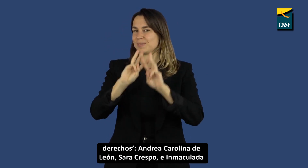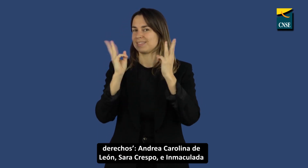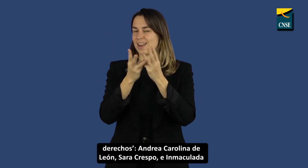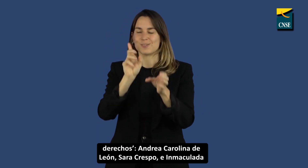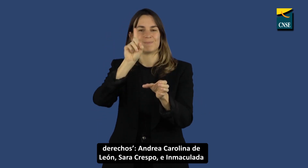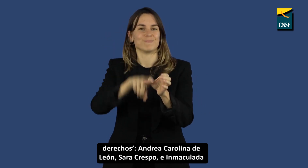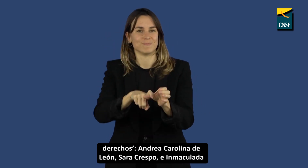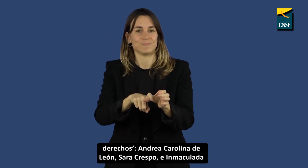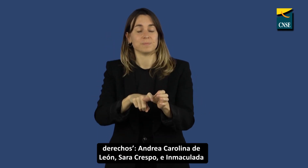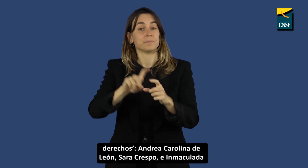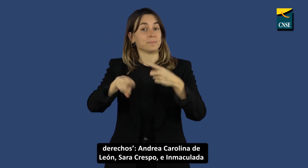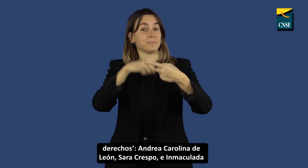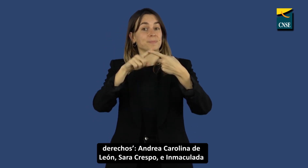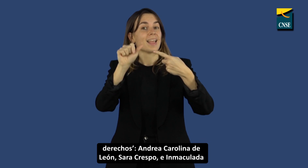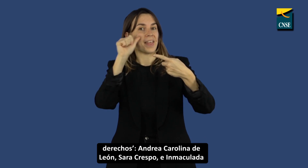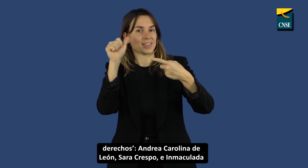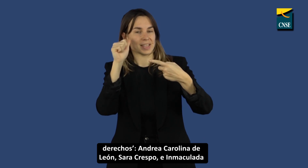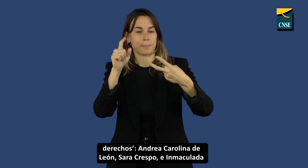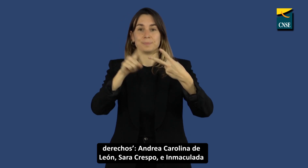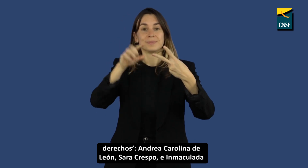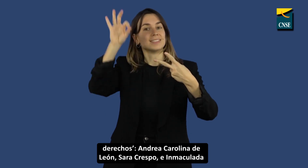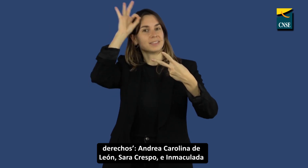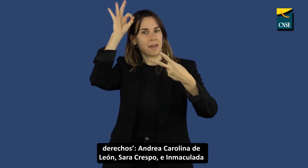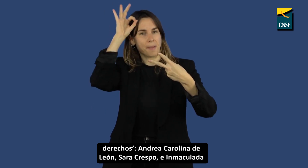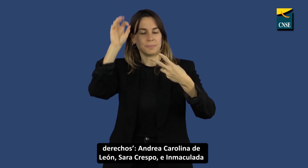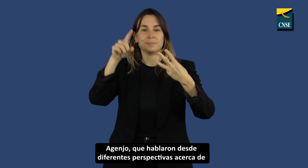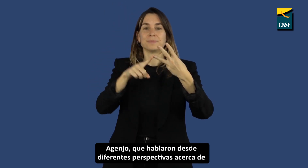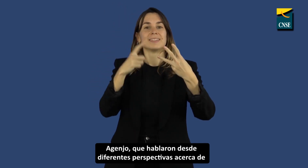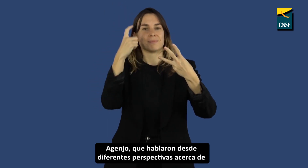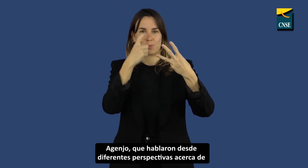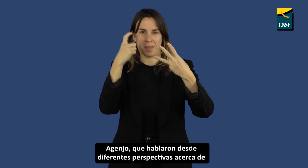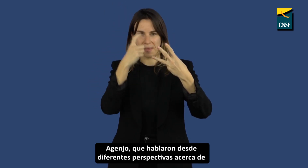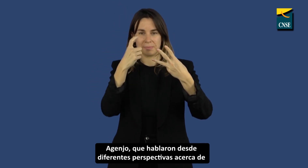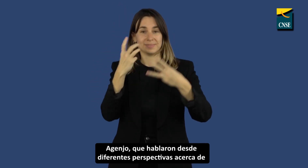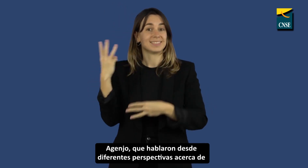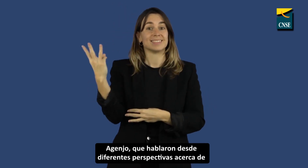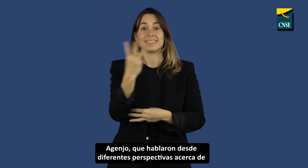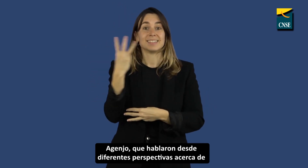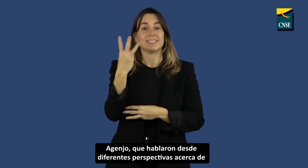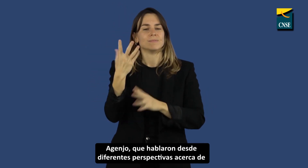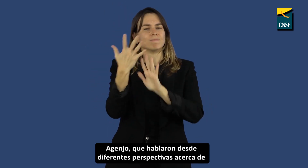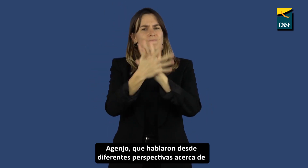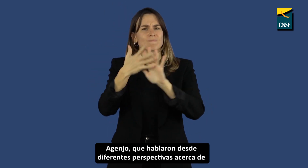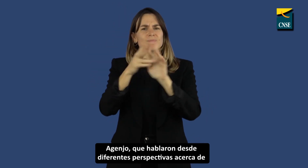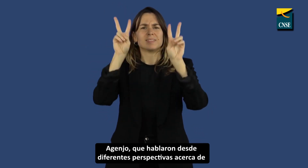Carolina de León, Sara Crespo e Inmaculada Ajenjo, que hablaron desde diferentes